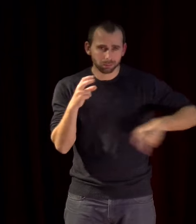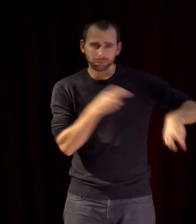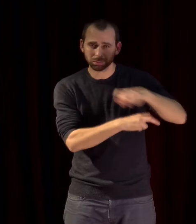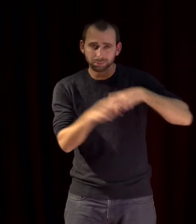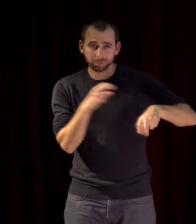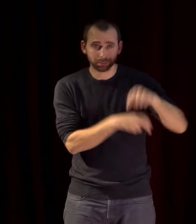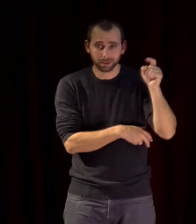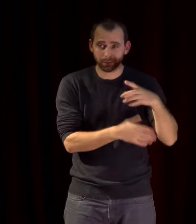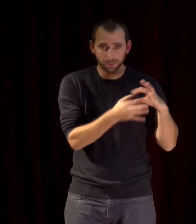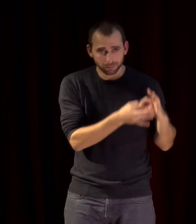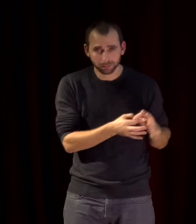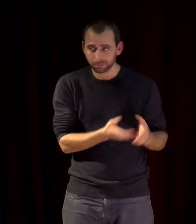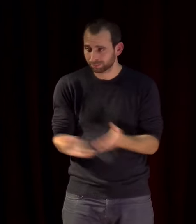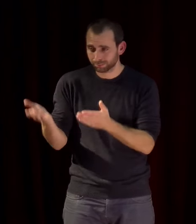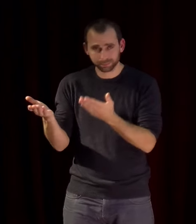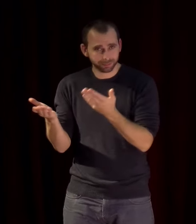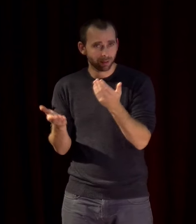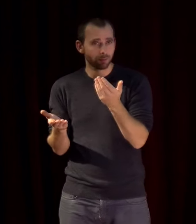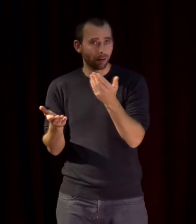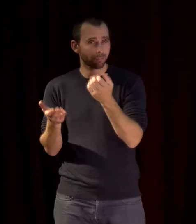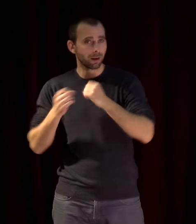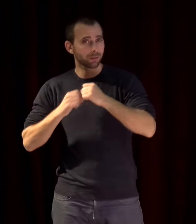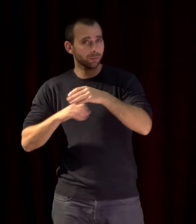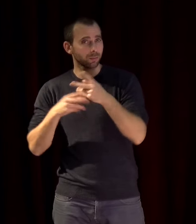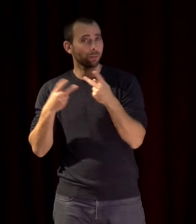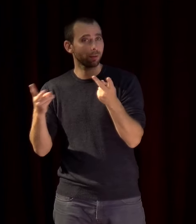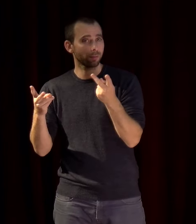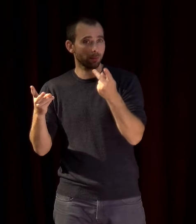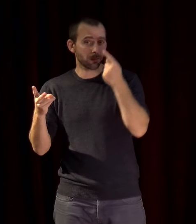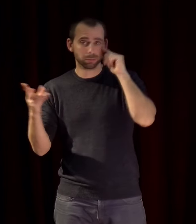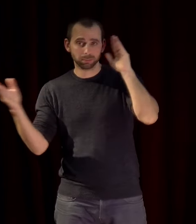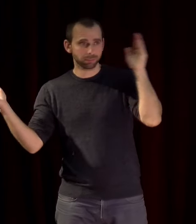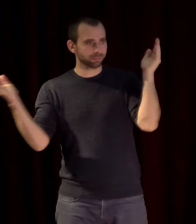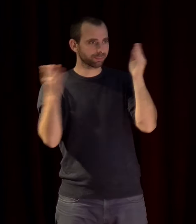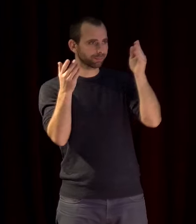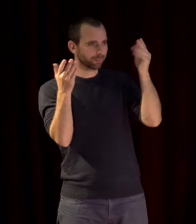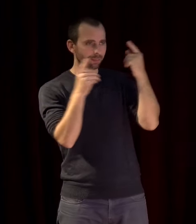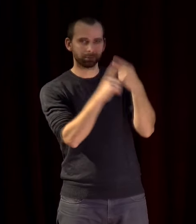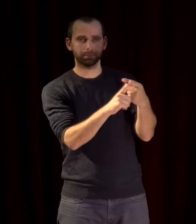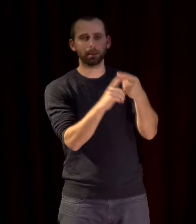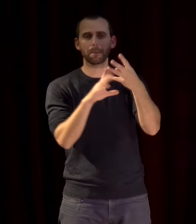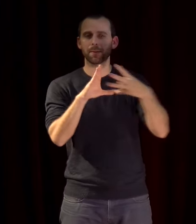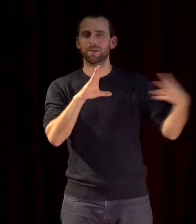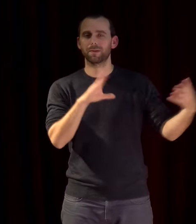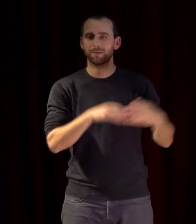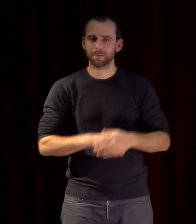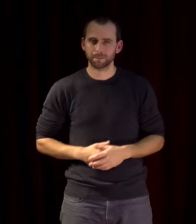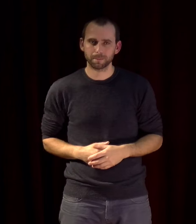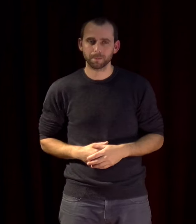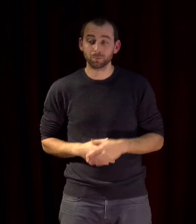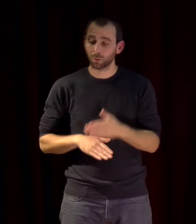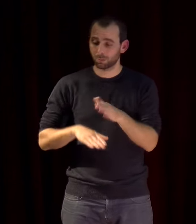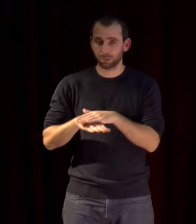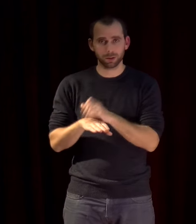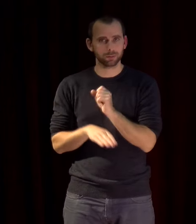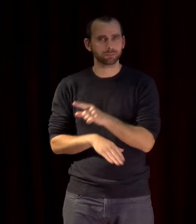publique en direction de la Méditerranée la politique restrictive des visas n'est